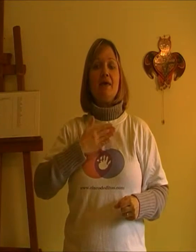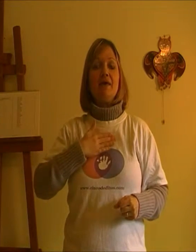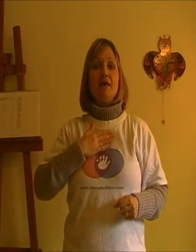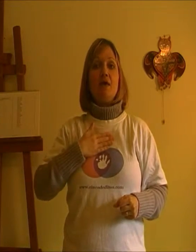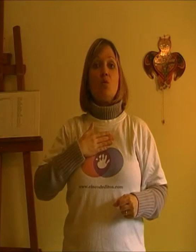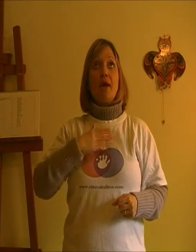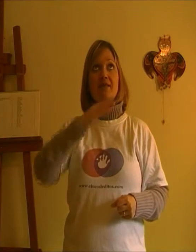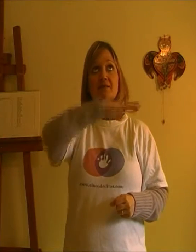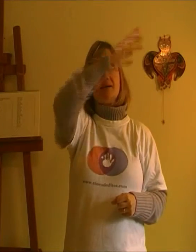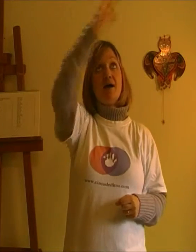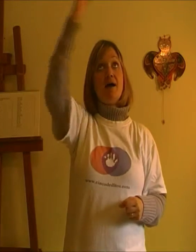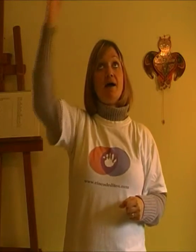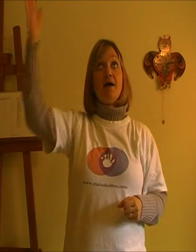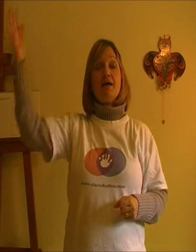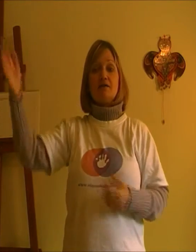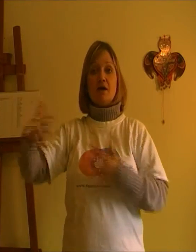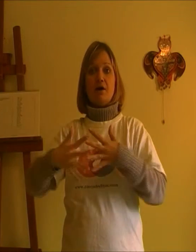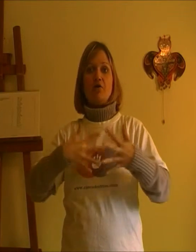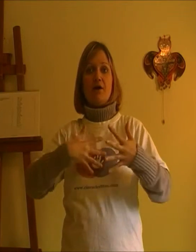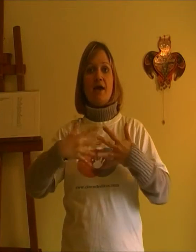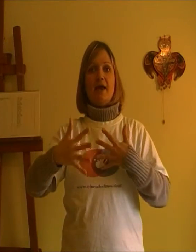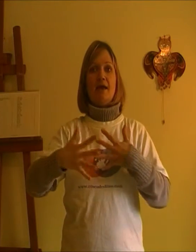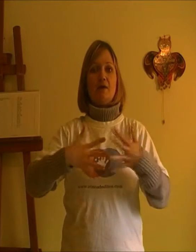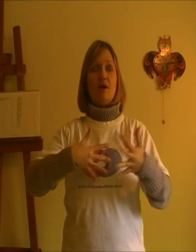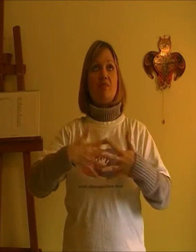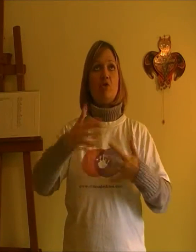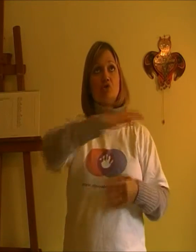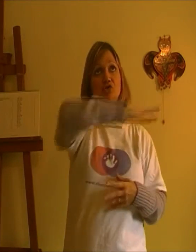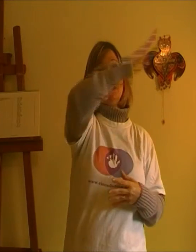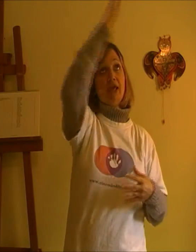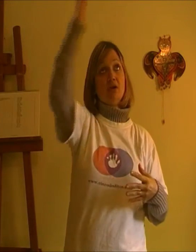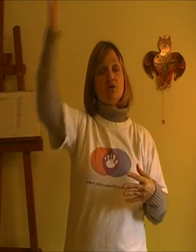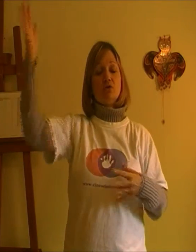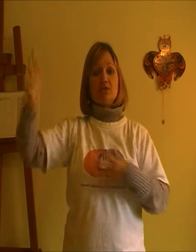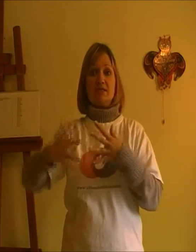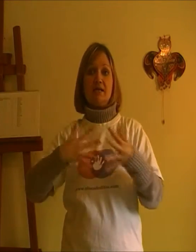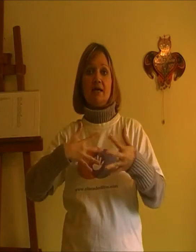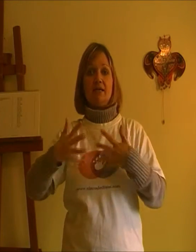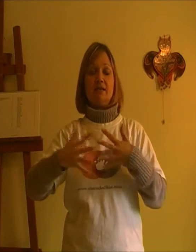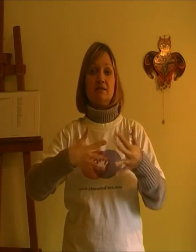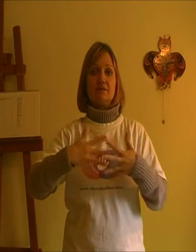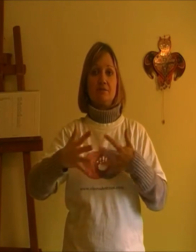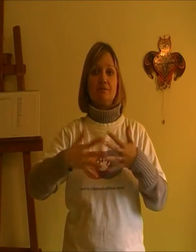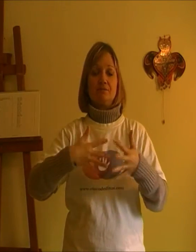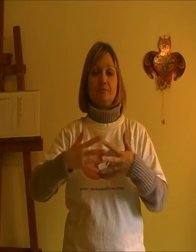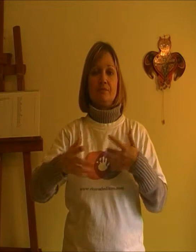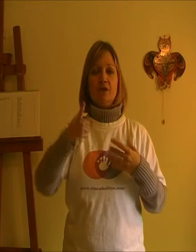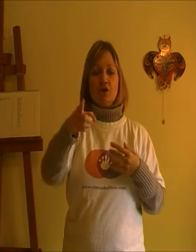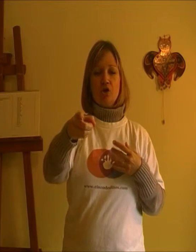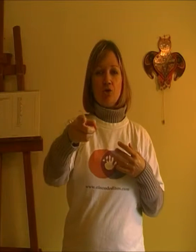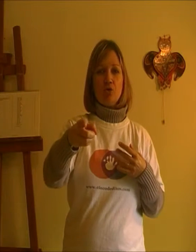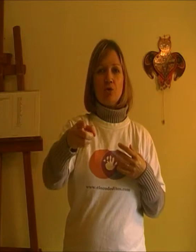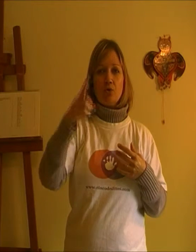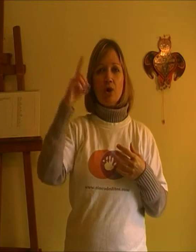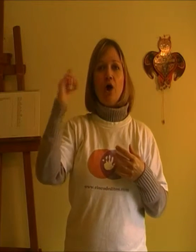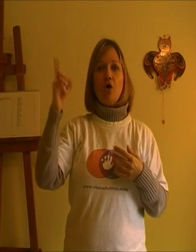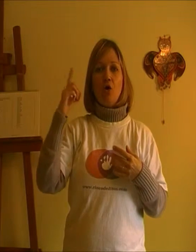when skies are grey, cuando los cielos están gris. You'll